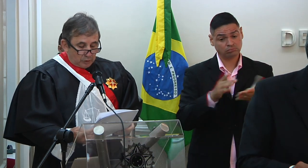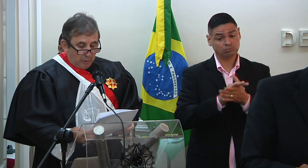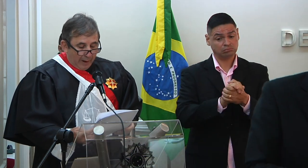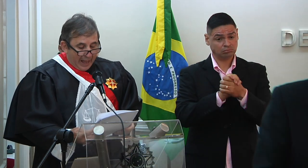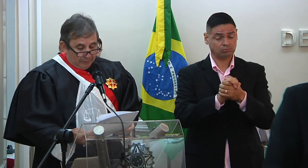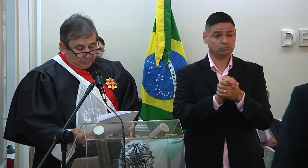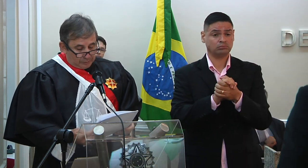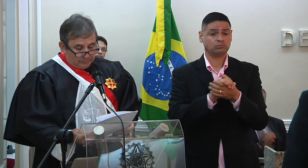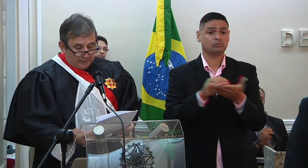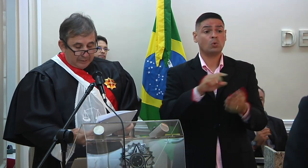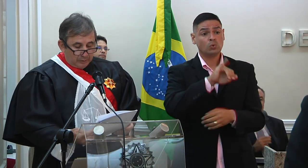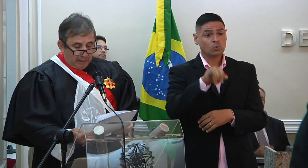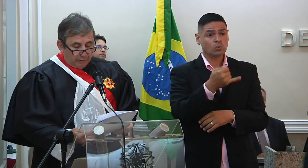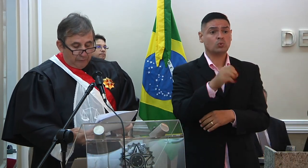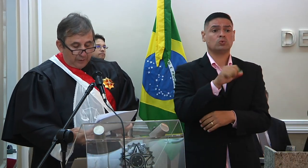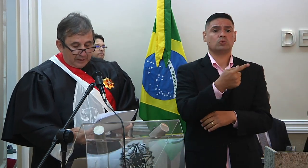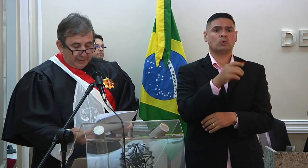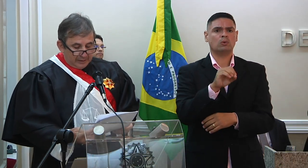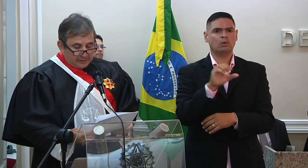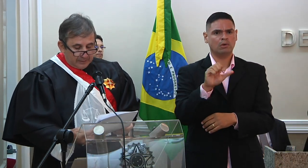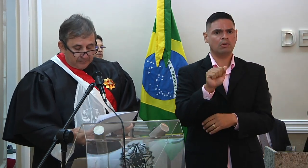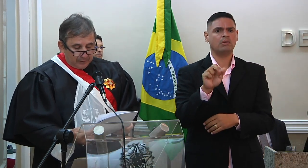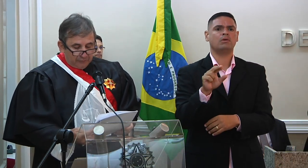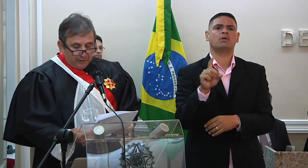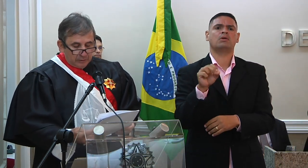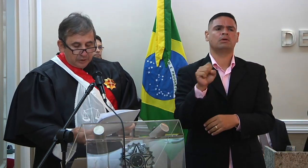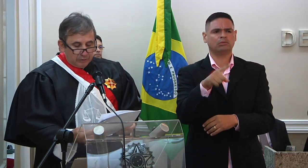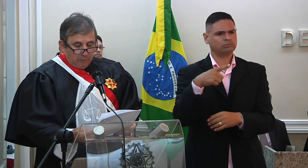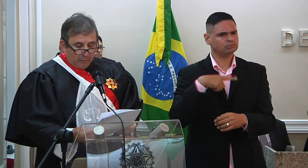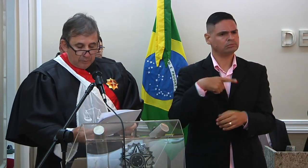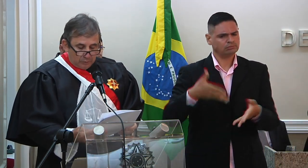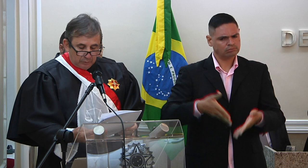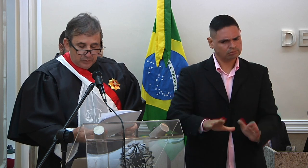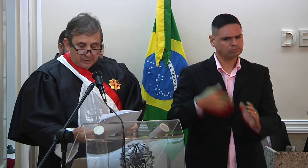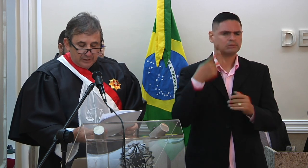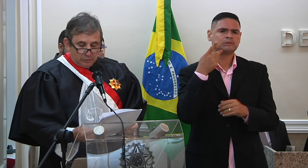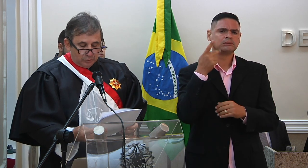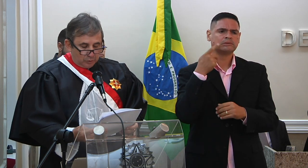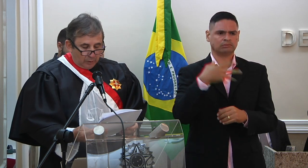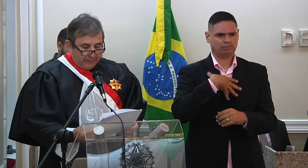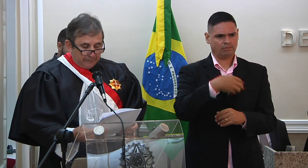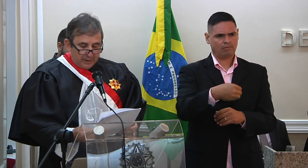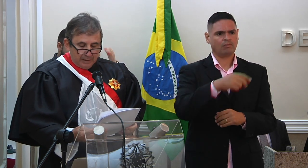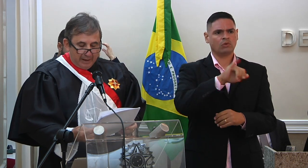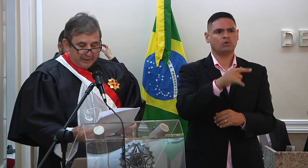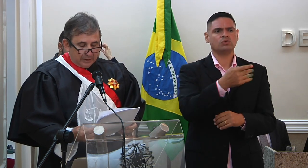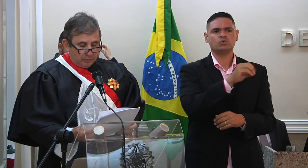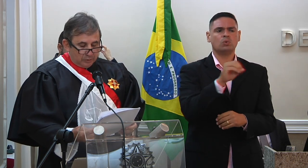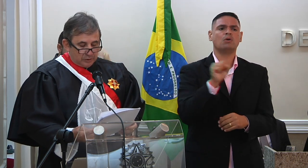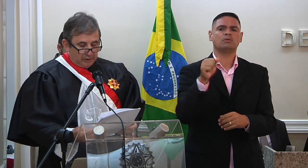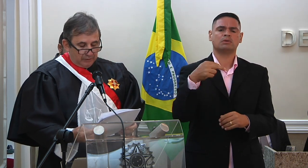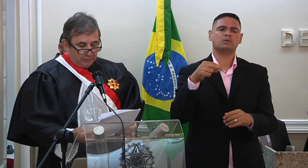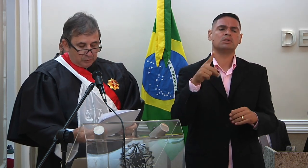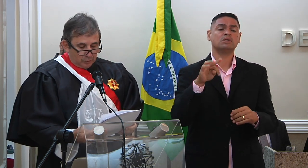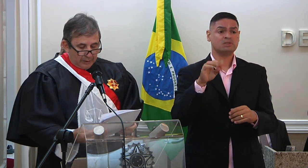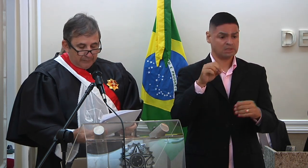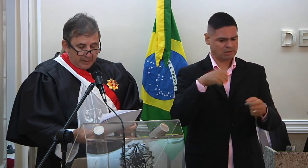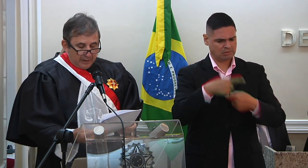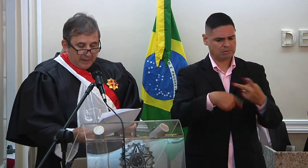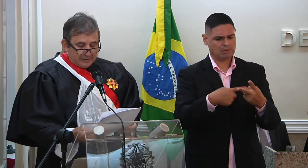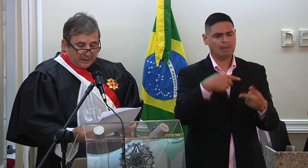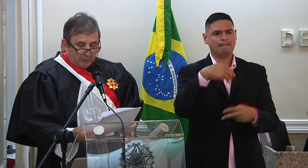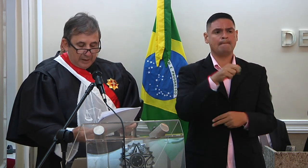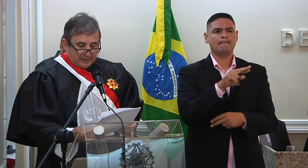Doutor João Carlos, natural de Fortaleza, filho de João dos Santos Uchoa, e Maria de Lourdes Oliveira